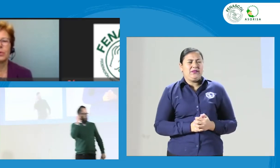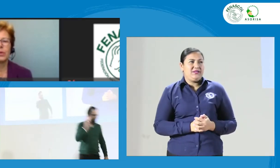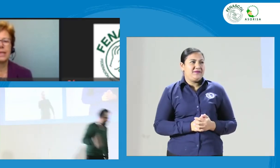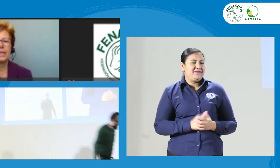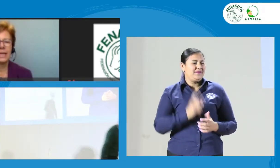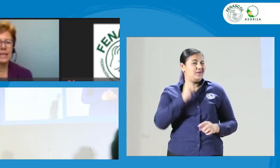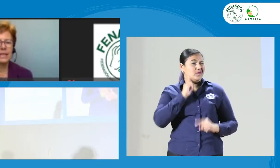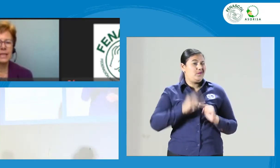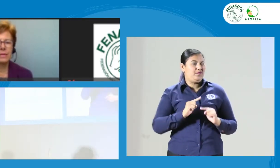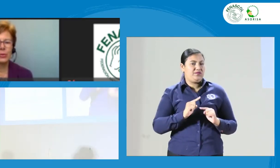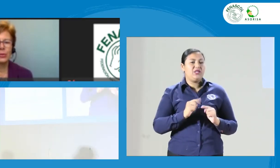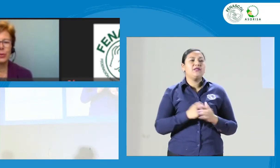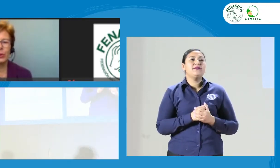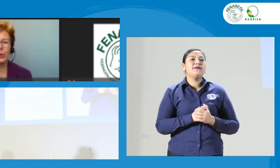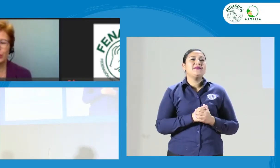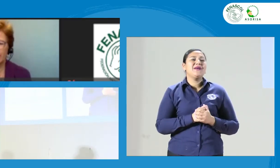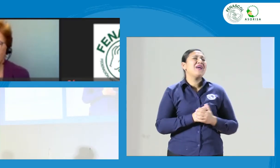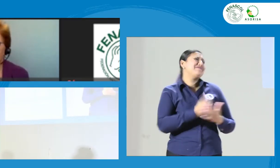Muchas gracias por tu pregunta.